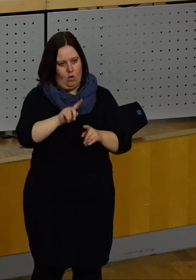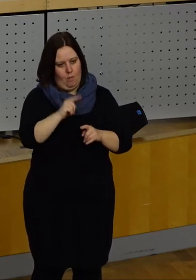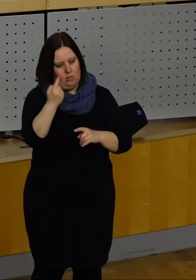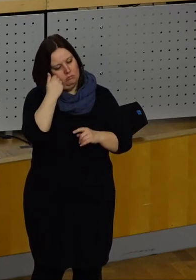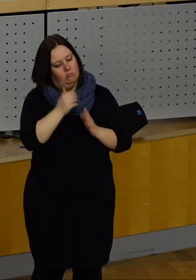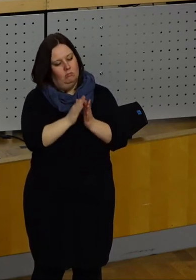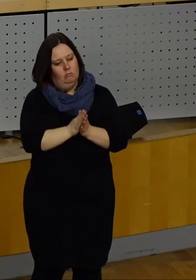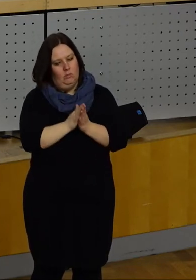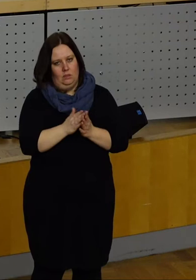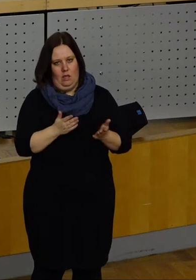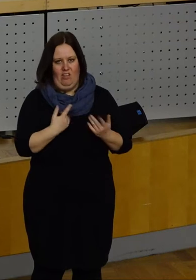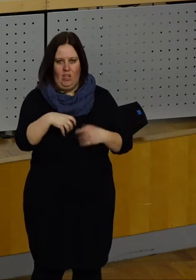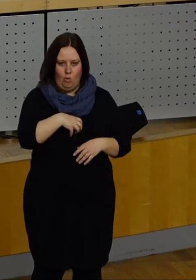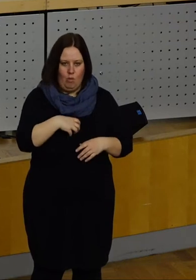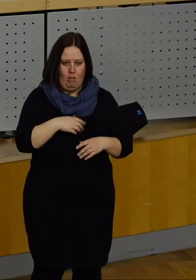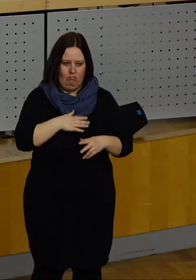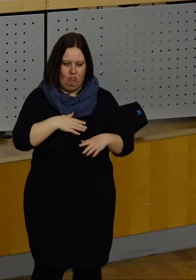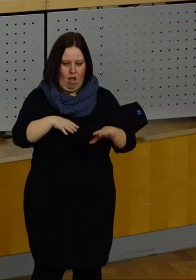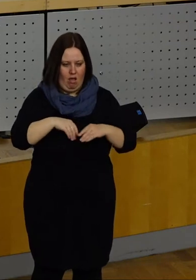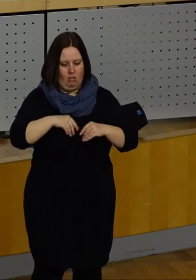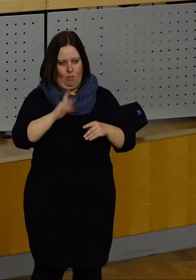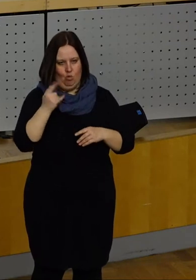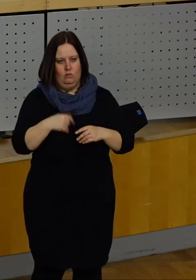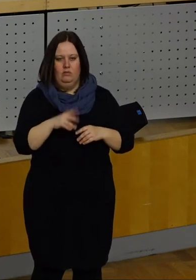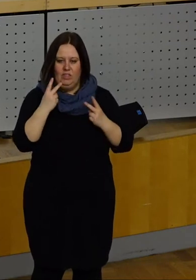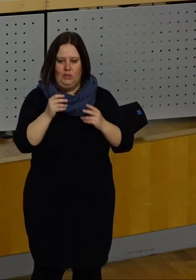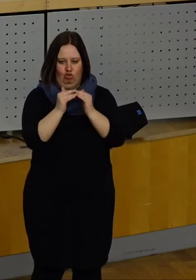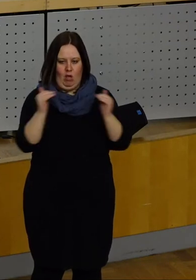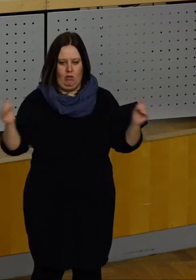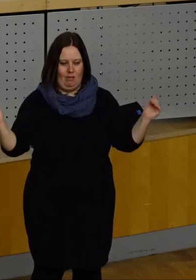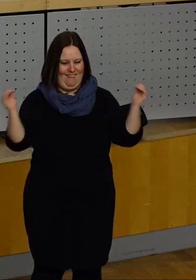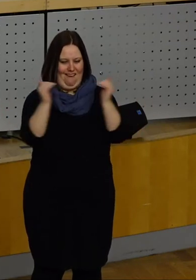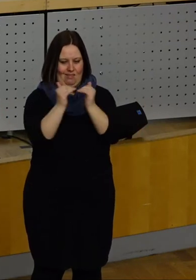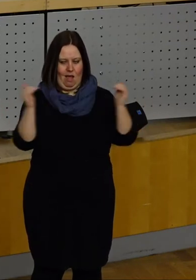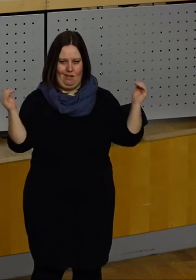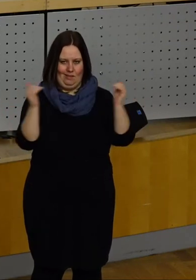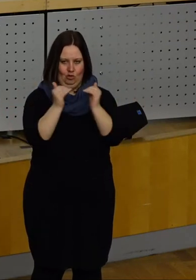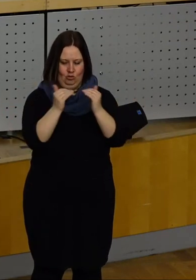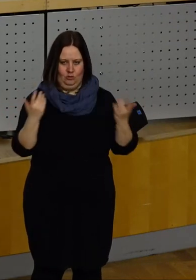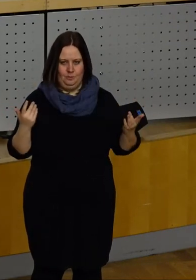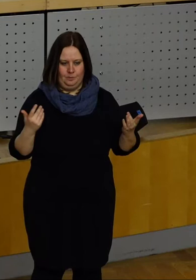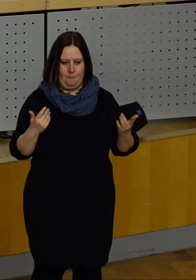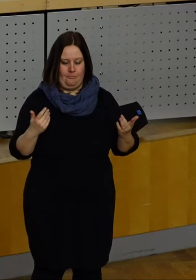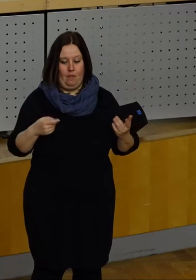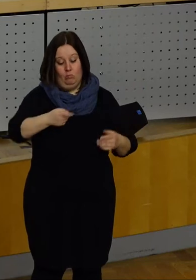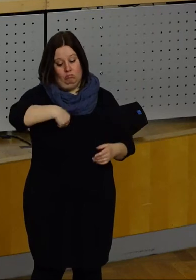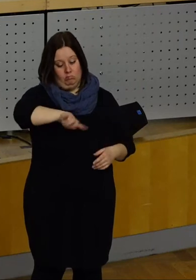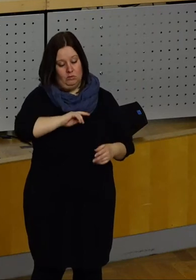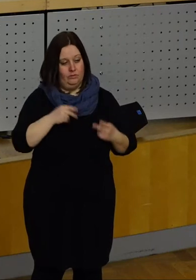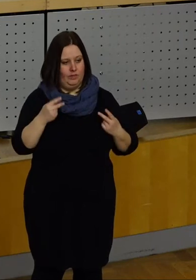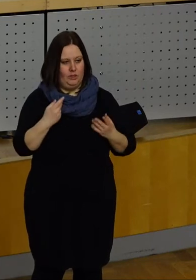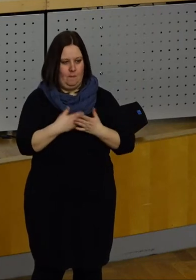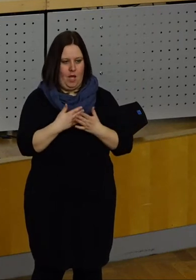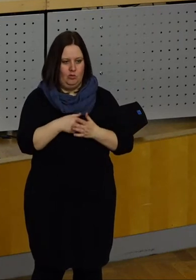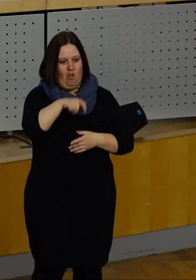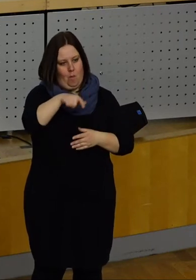dazu anhalten, die Probleme ernst zu nehmen und für einheitliche Standards zu sorgen. Aus unserer Sicht kann ein Koordinator